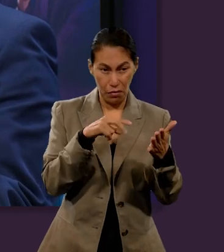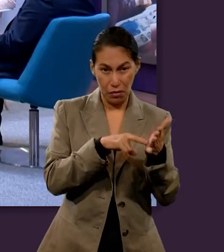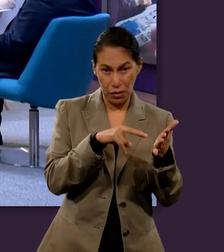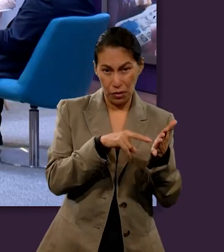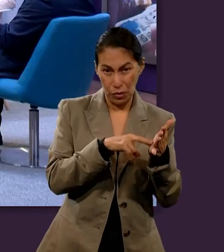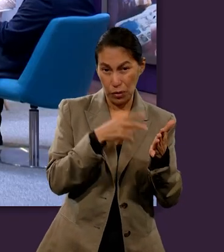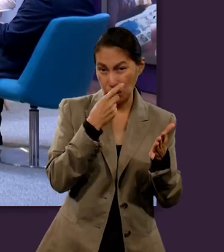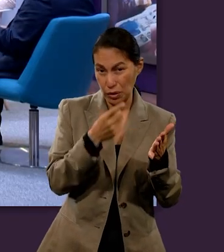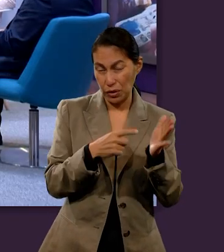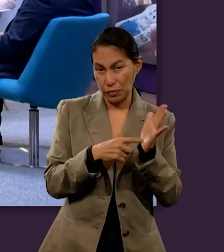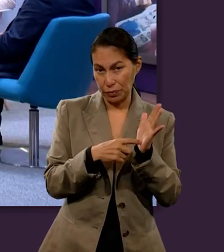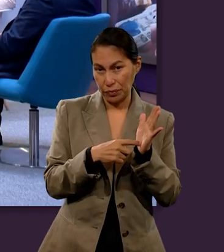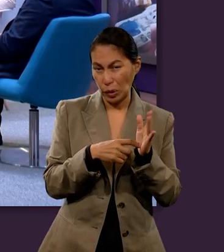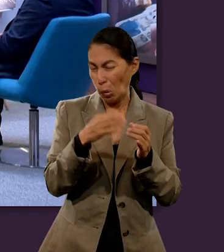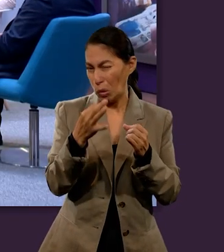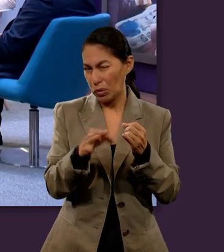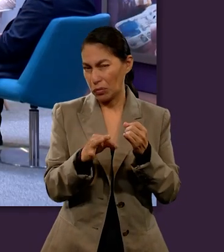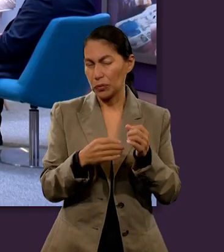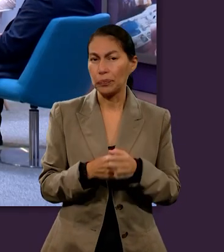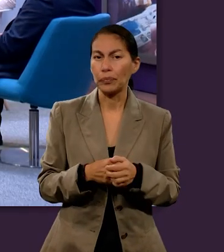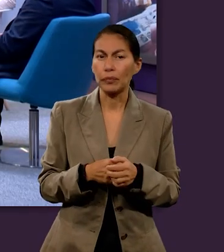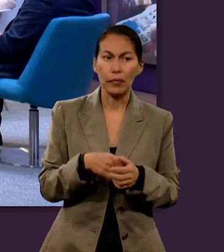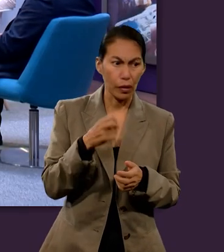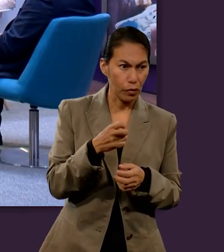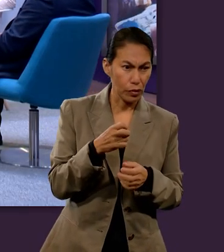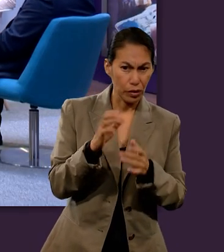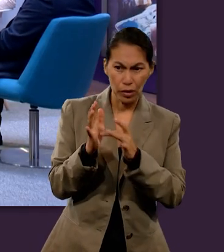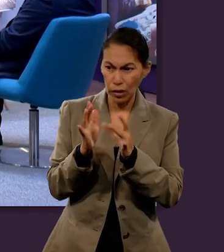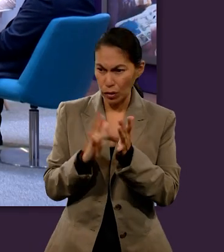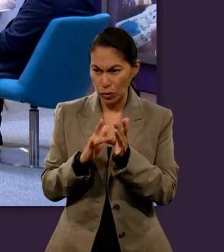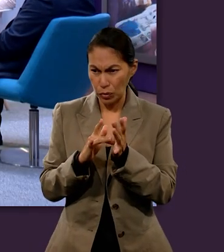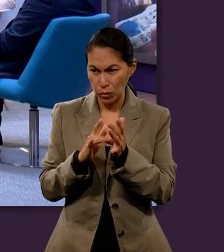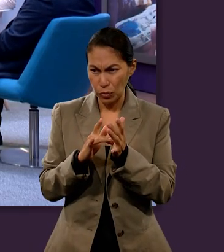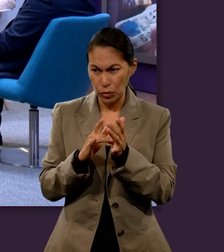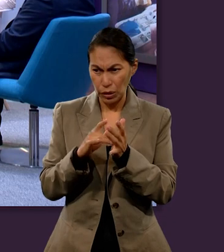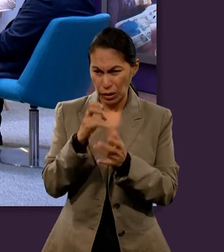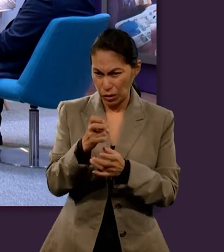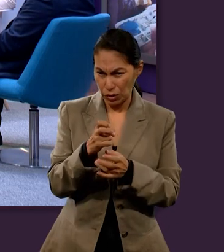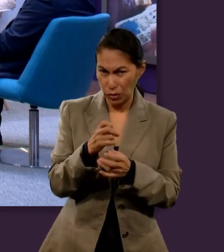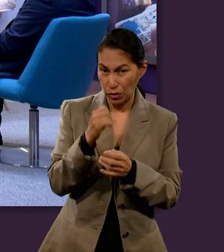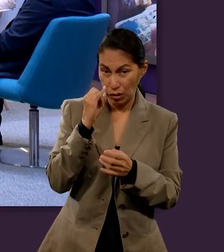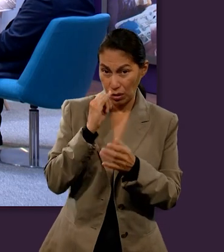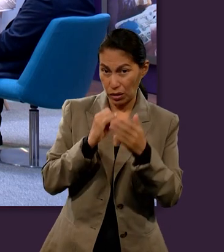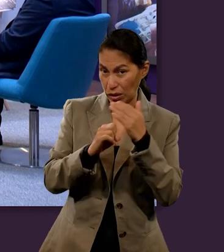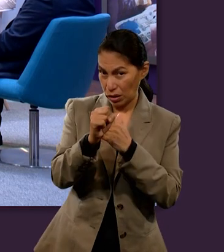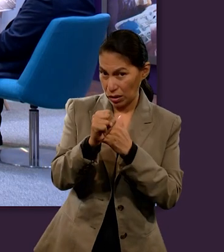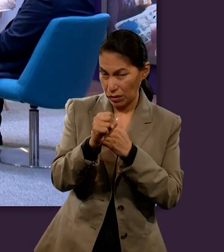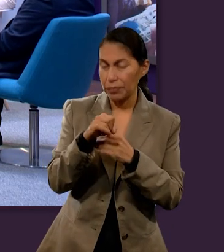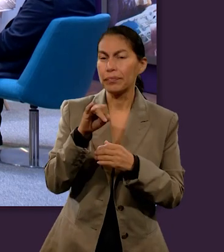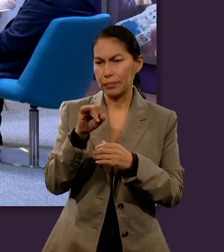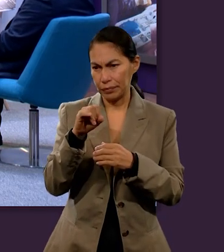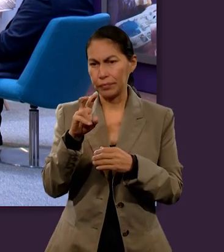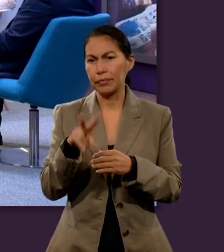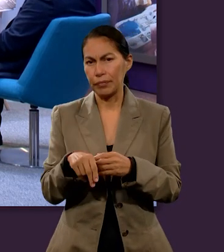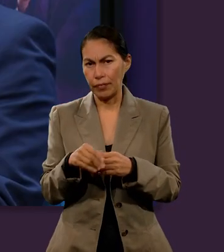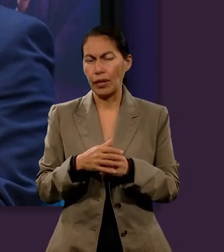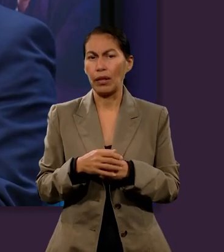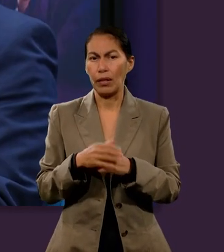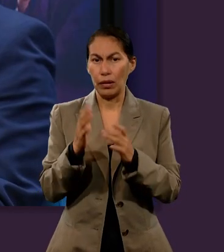los cuales se cierra el libro de Isaías. Entonces, en realidad, ¿Jesús estaba citando a Isaías? Así es, Jesús estaba